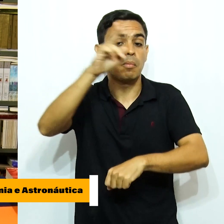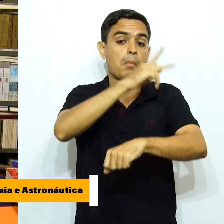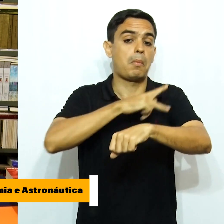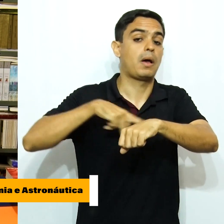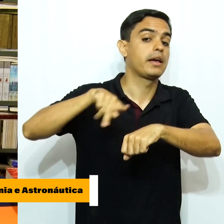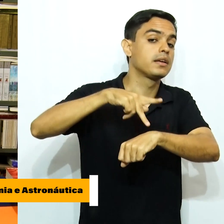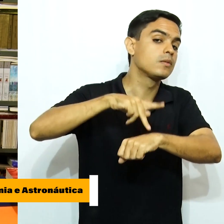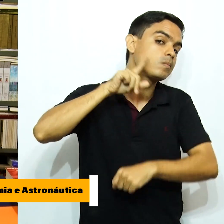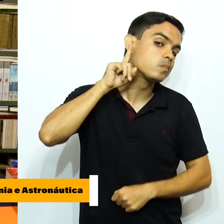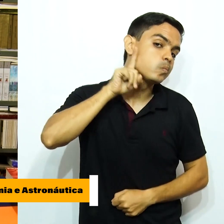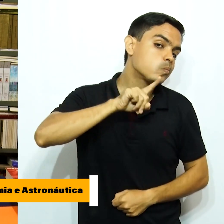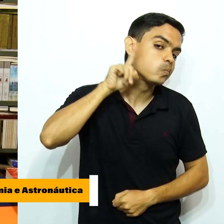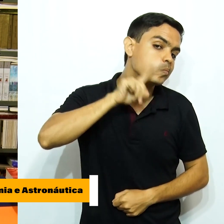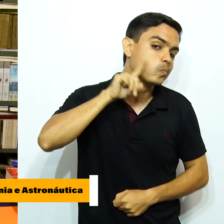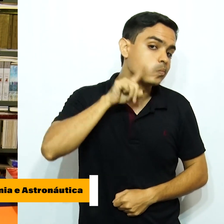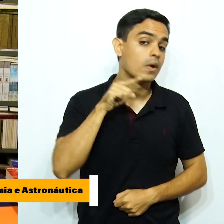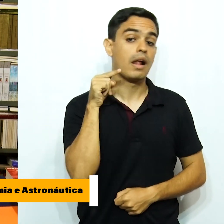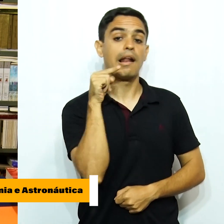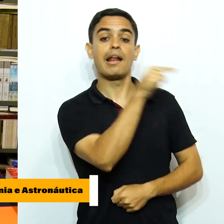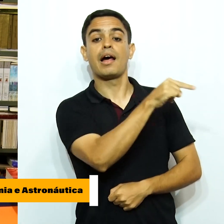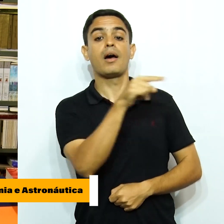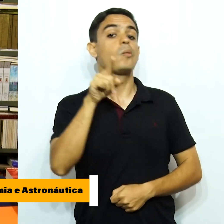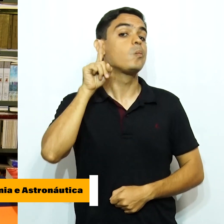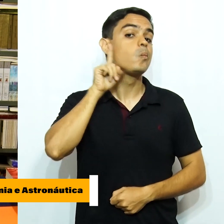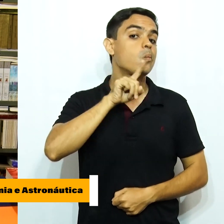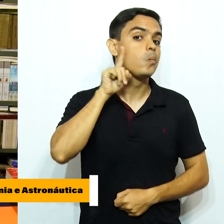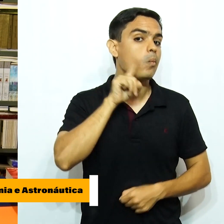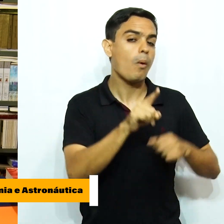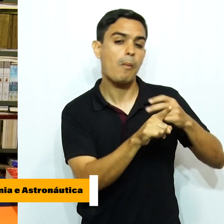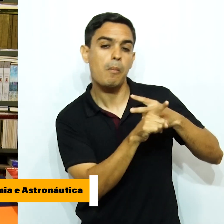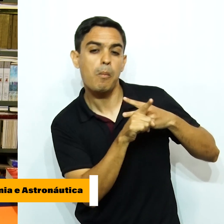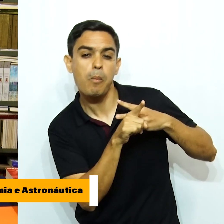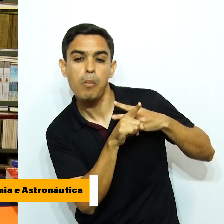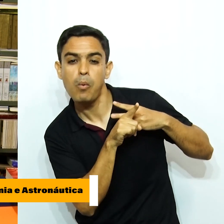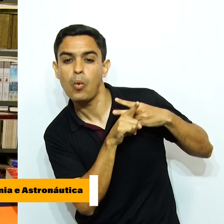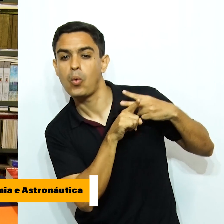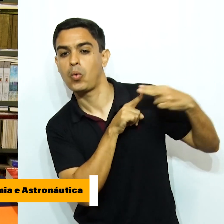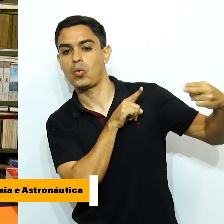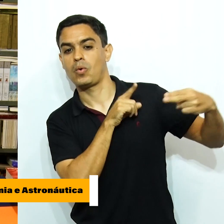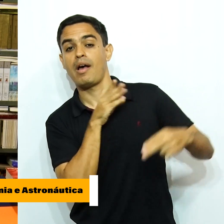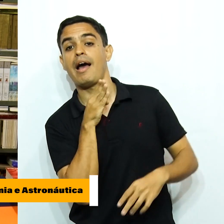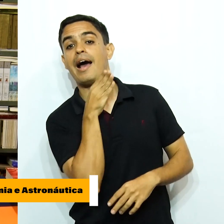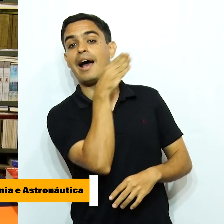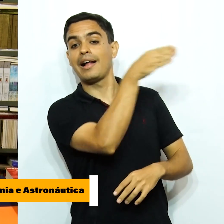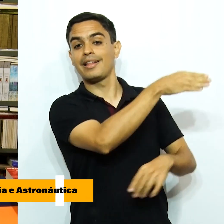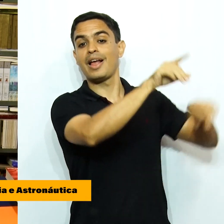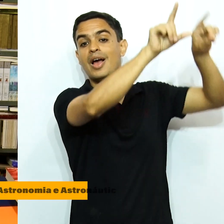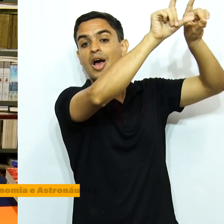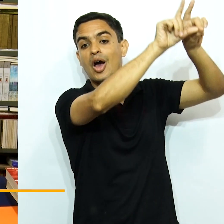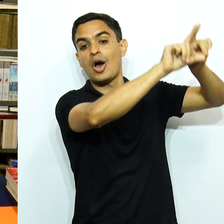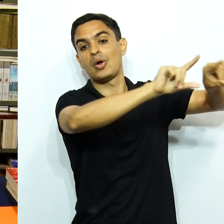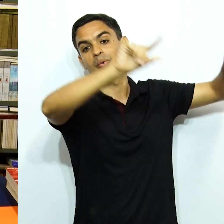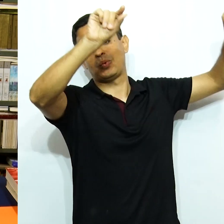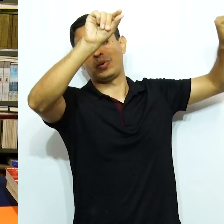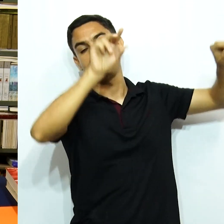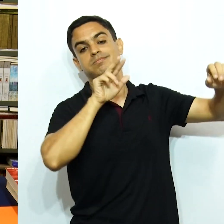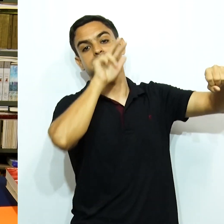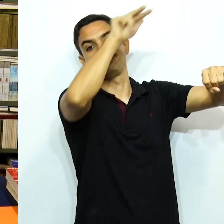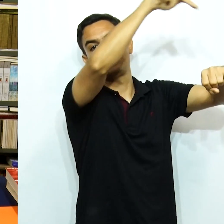que estava praticamente vencendo a corrida da viagem à Lua. Isso ficou muito importante porque